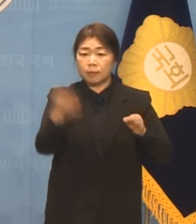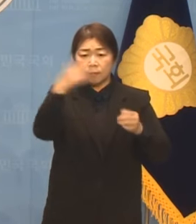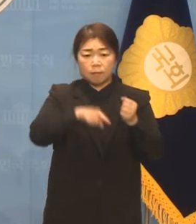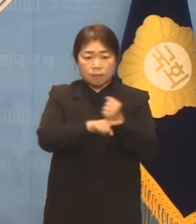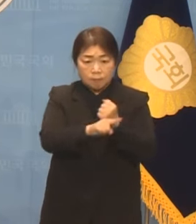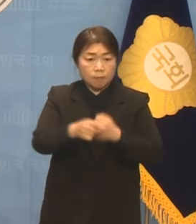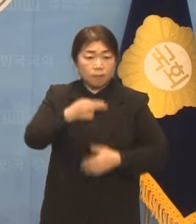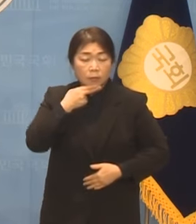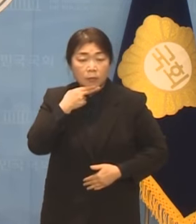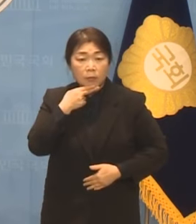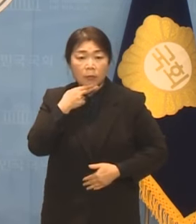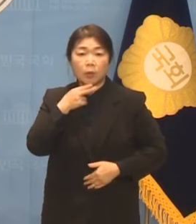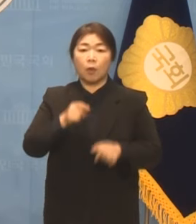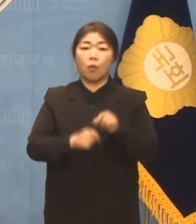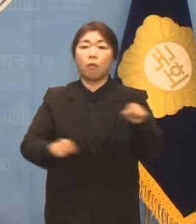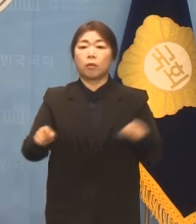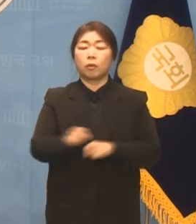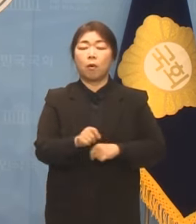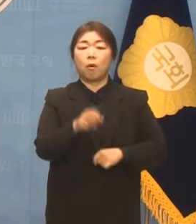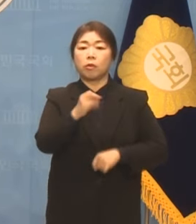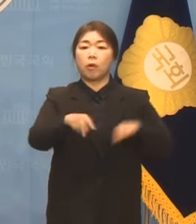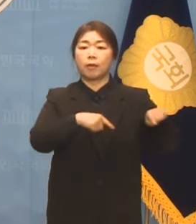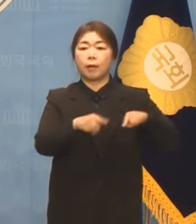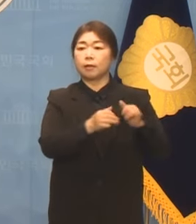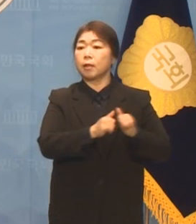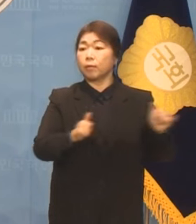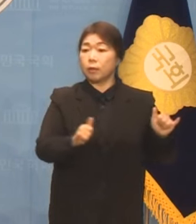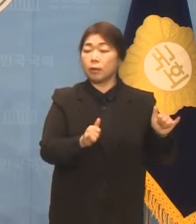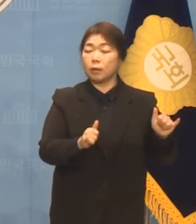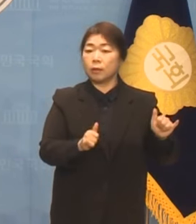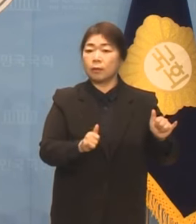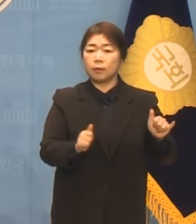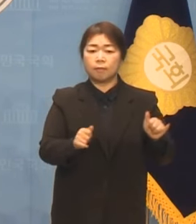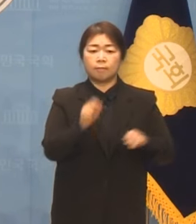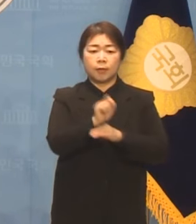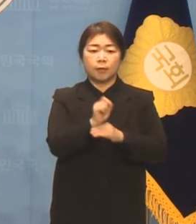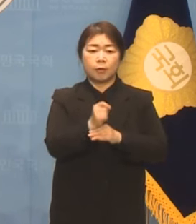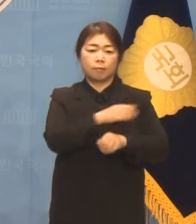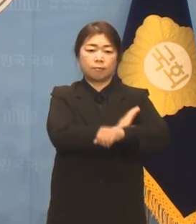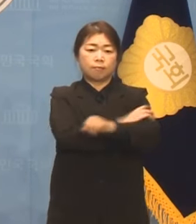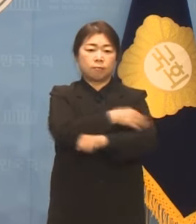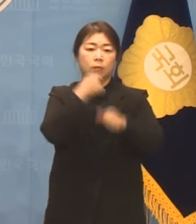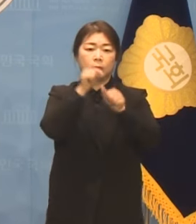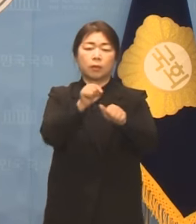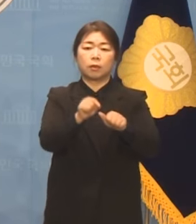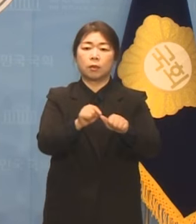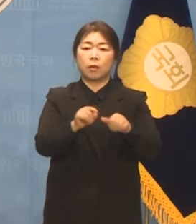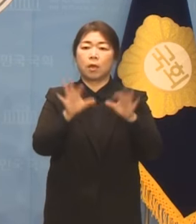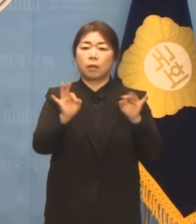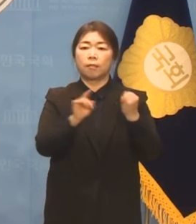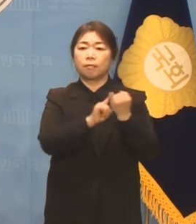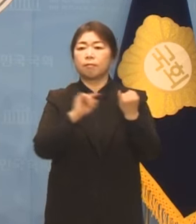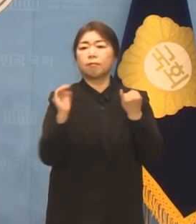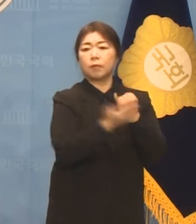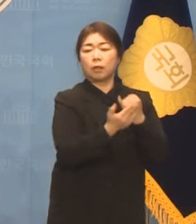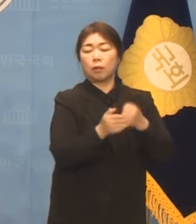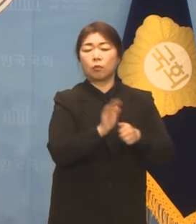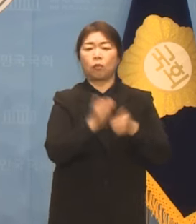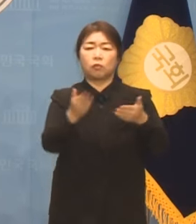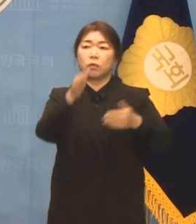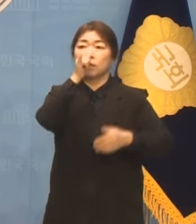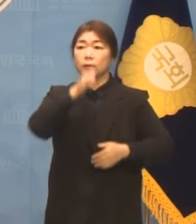밝히기는 커녕 여당의 인사들은 행정력을 남용해 김건희 방탄에 나서고 있습니다.